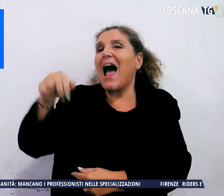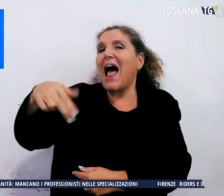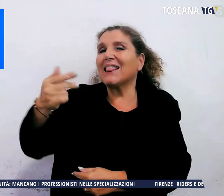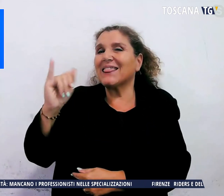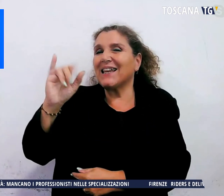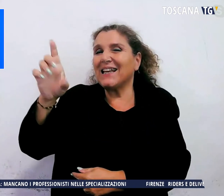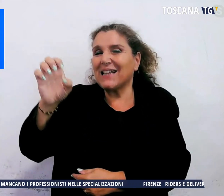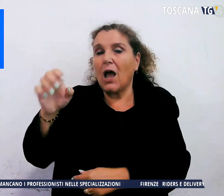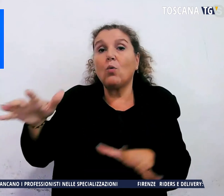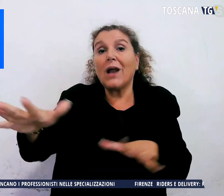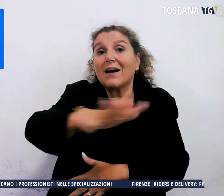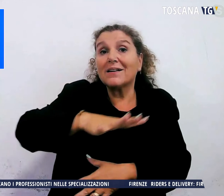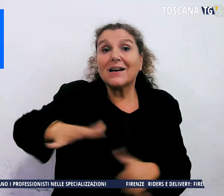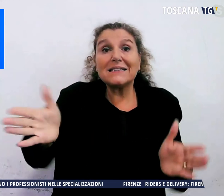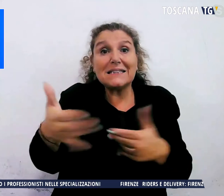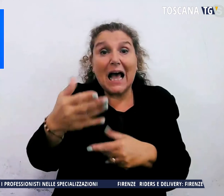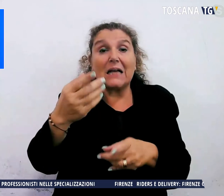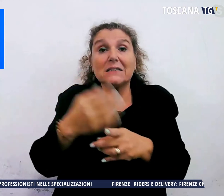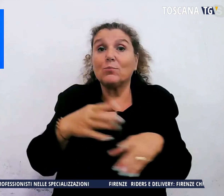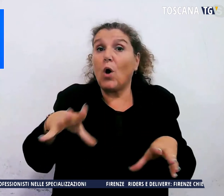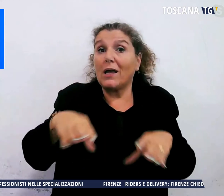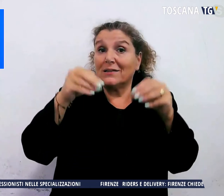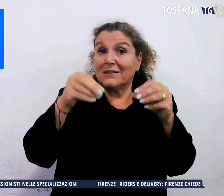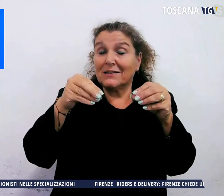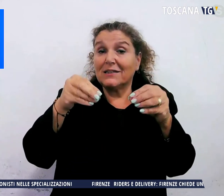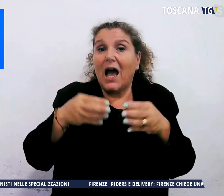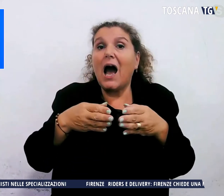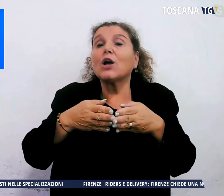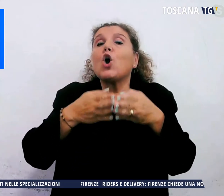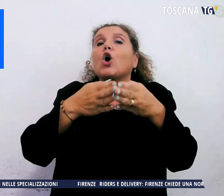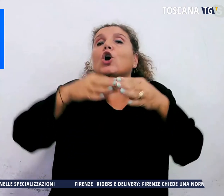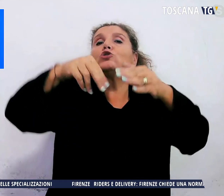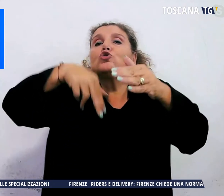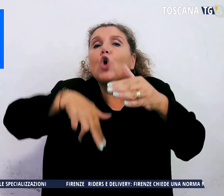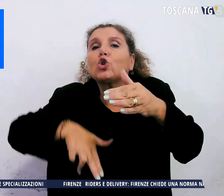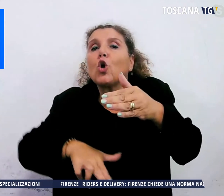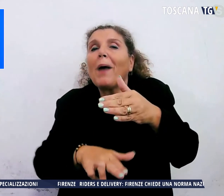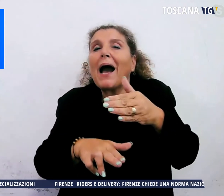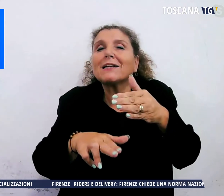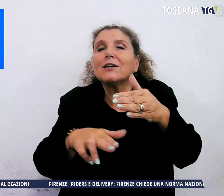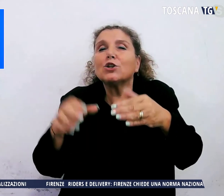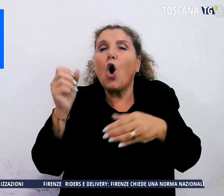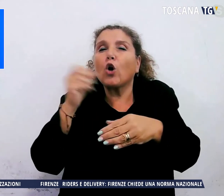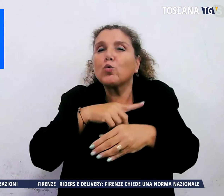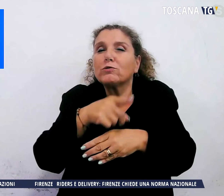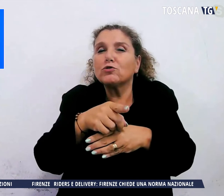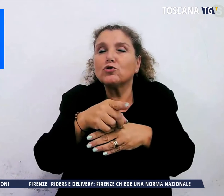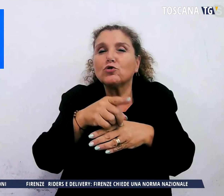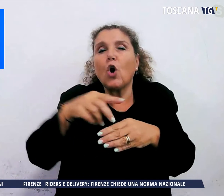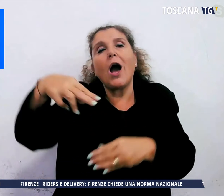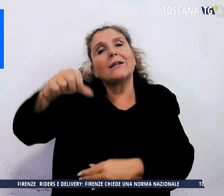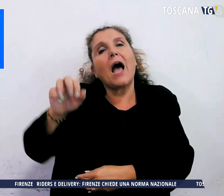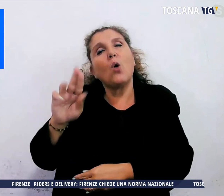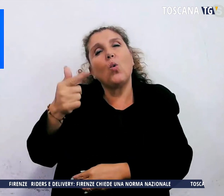partire a bordo di un sottomarino sovietico Nautilus alla ricerca dei